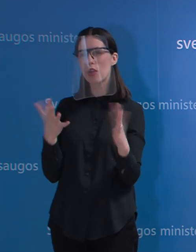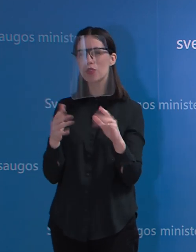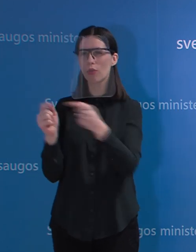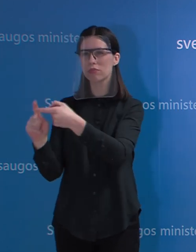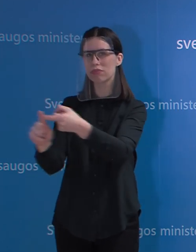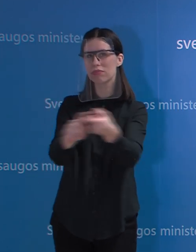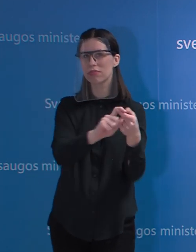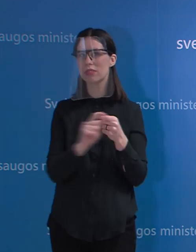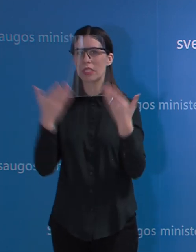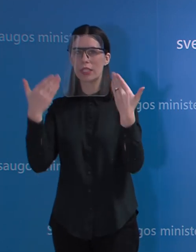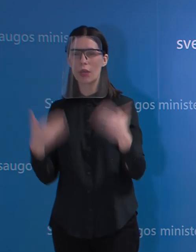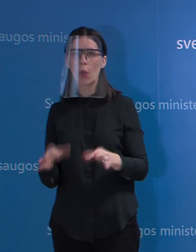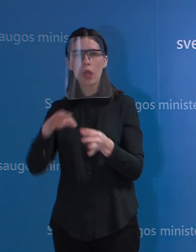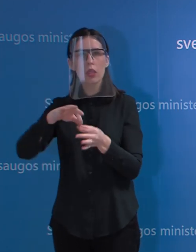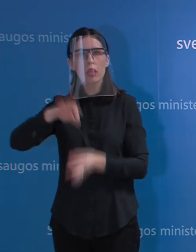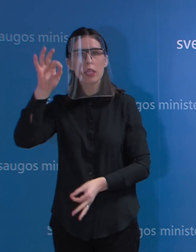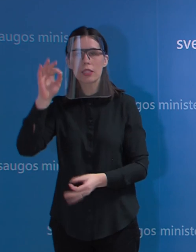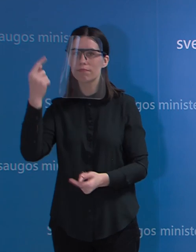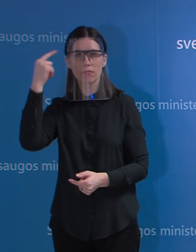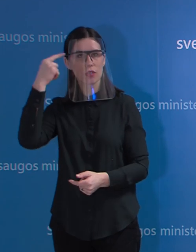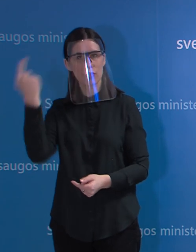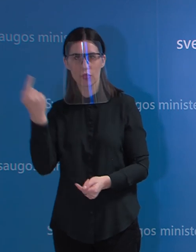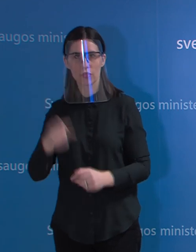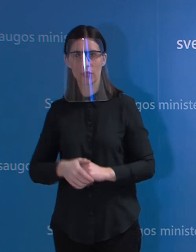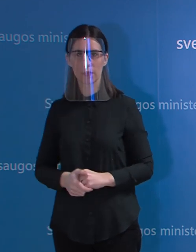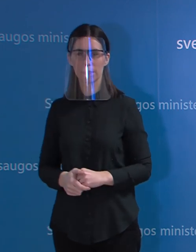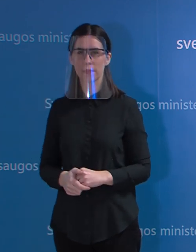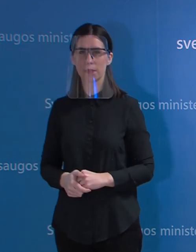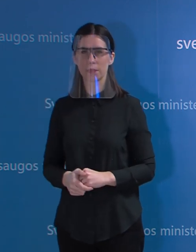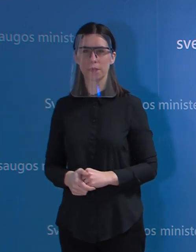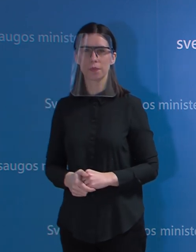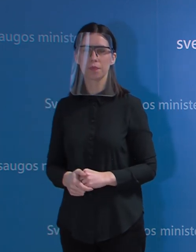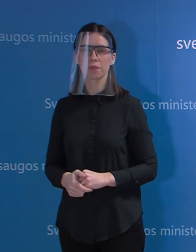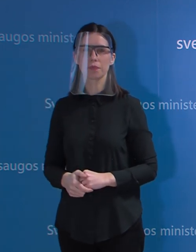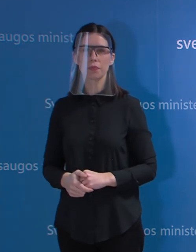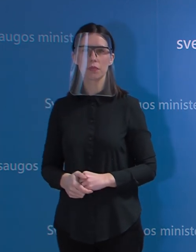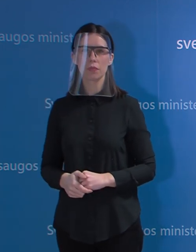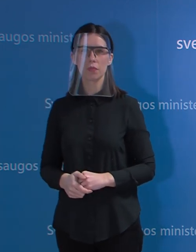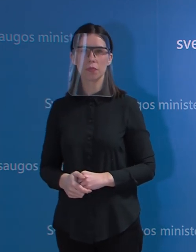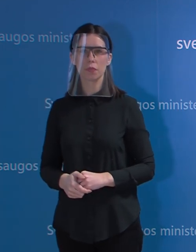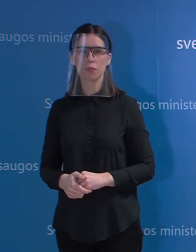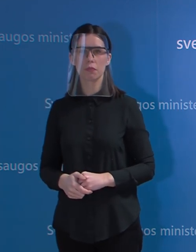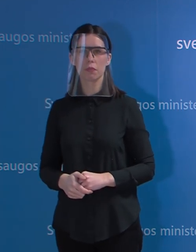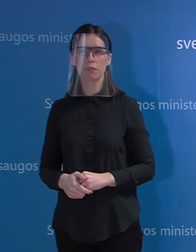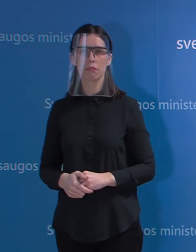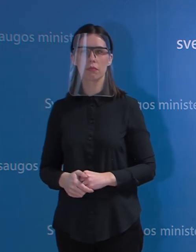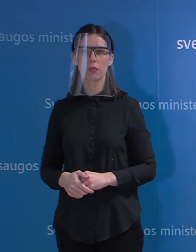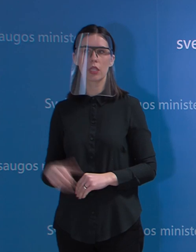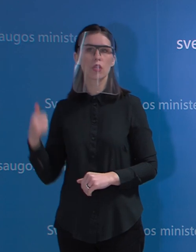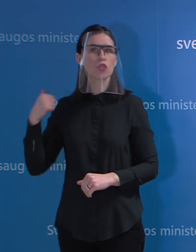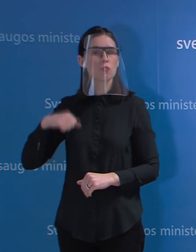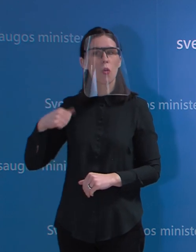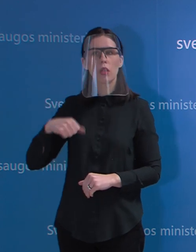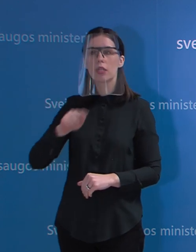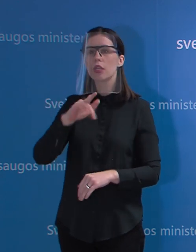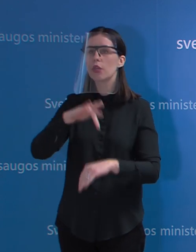nes nežinom, kiek žmonių tiksliai, sakykime, kad ir tuos pačius simptomus jaučia ar